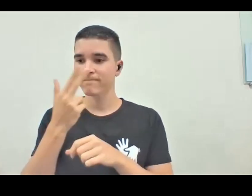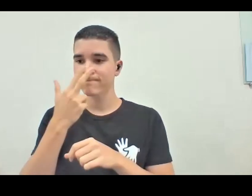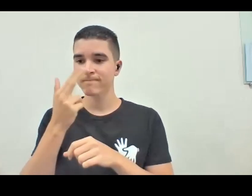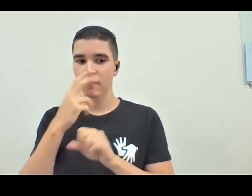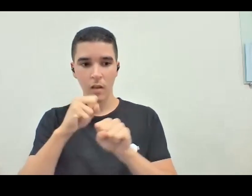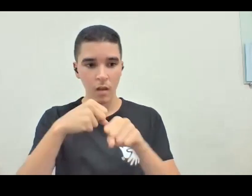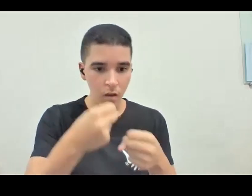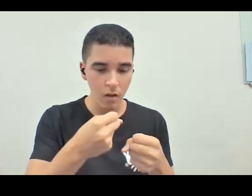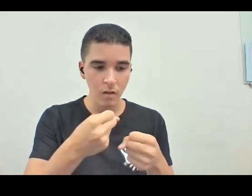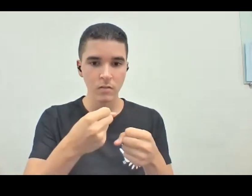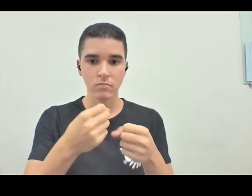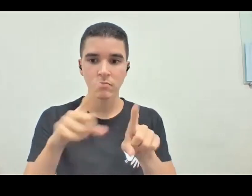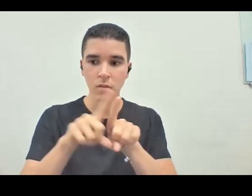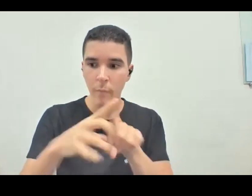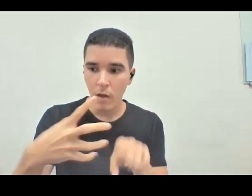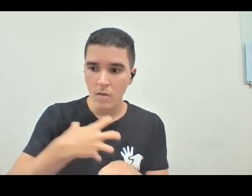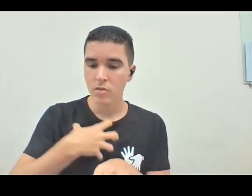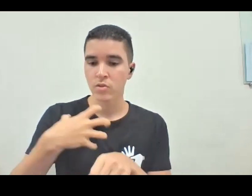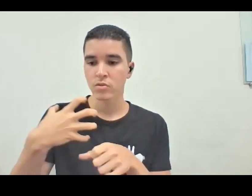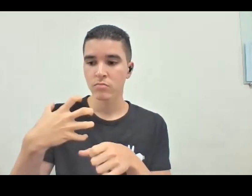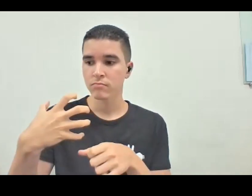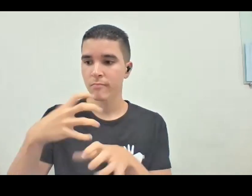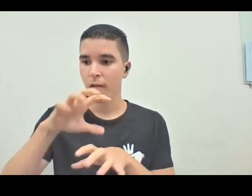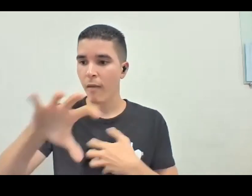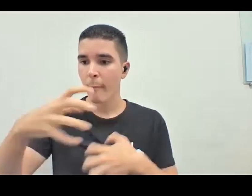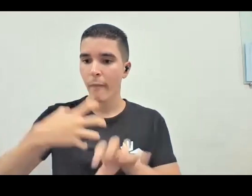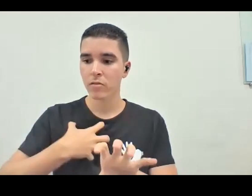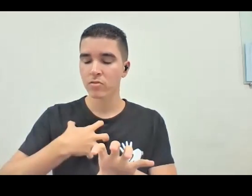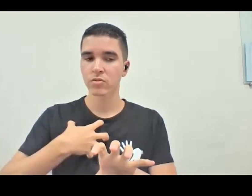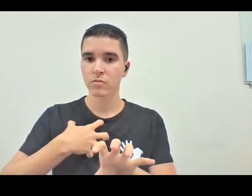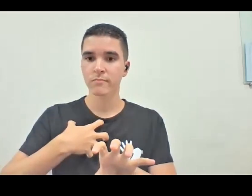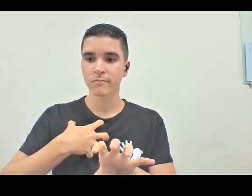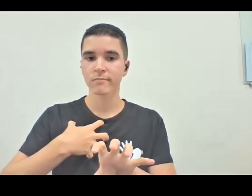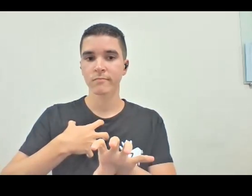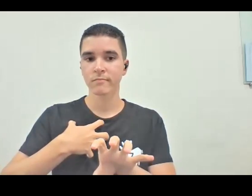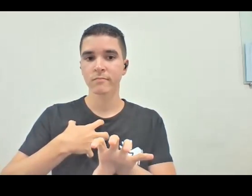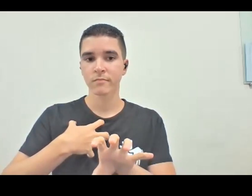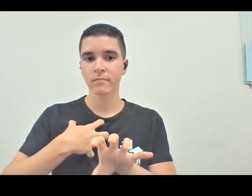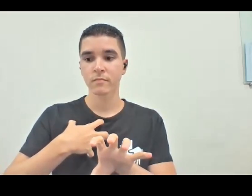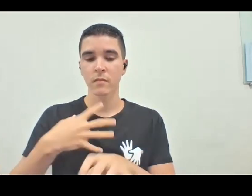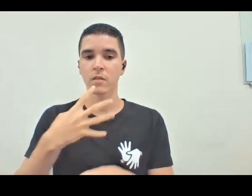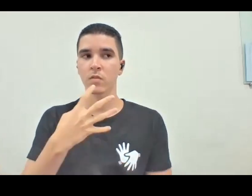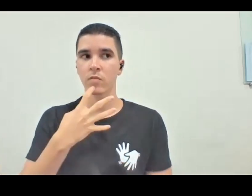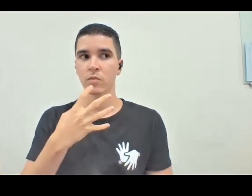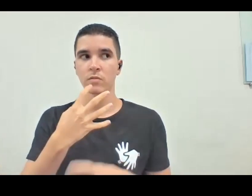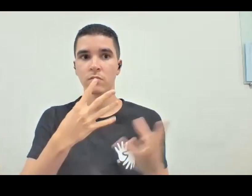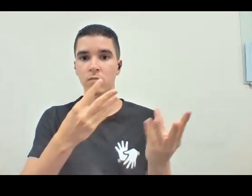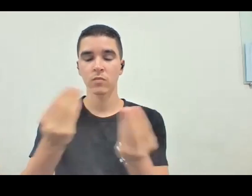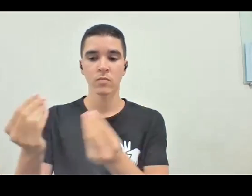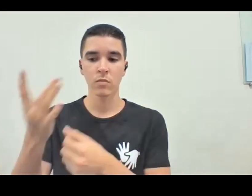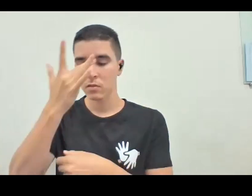sensibilizar, né? Fazer enxergar com outro olhar para isso. E eu conheço muita gente que hoje